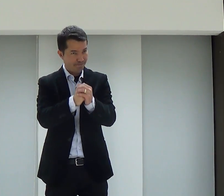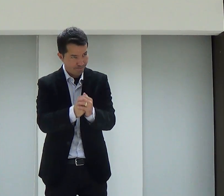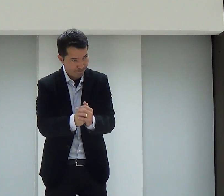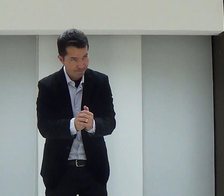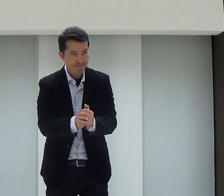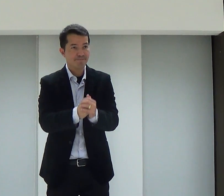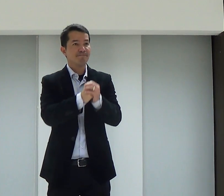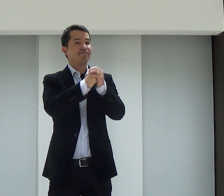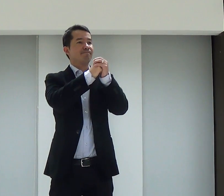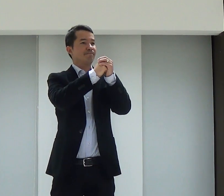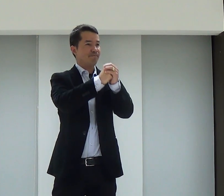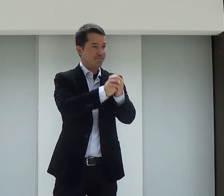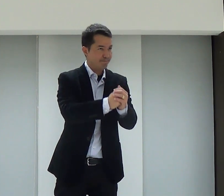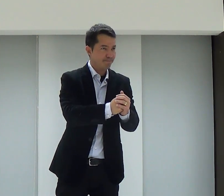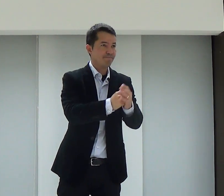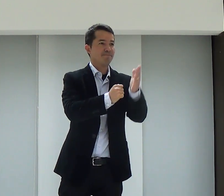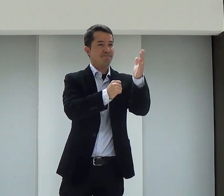Amém. Amém.